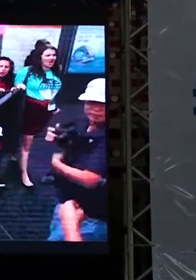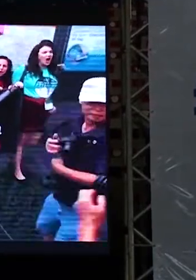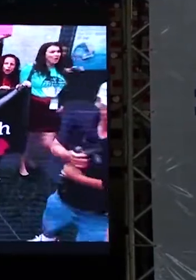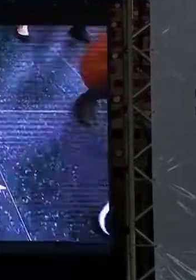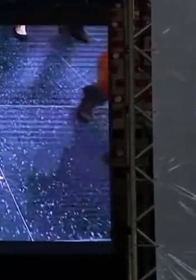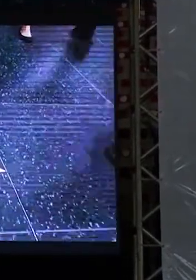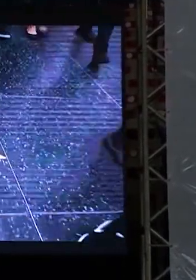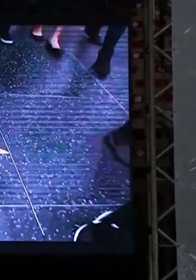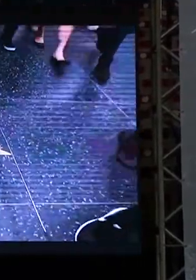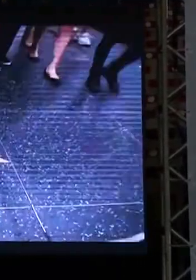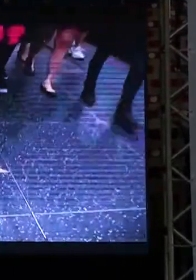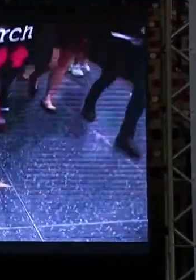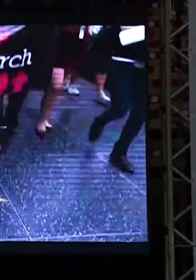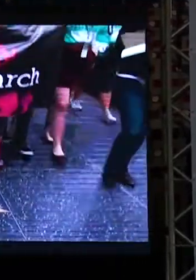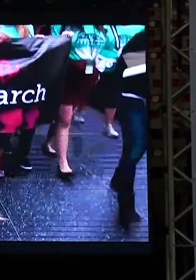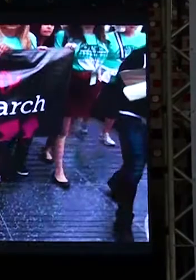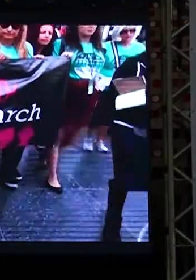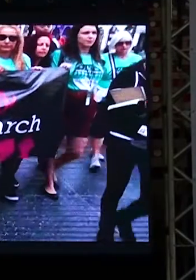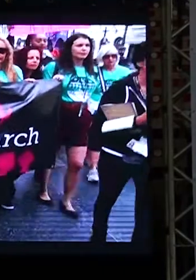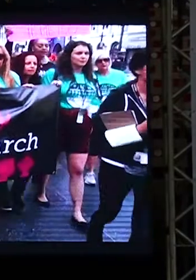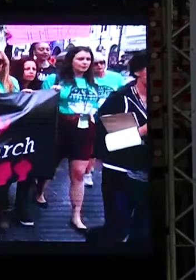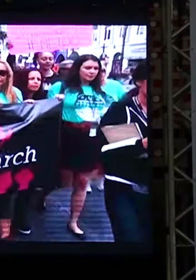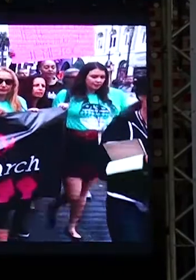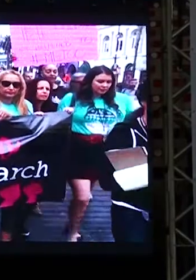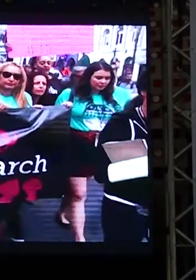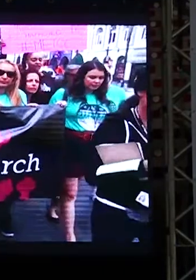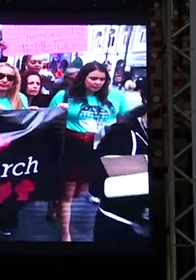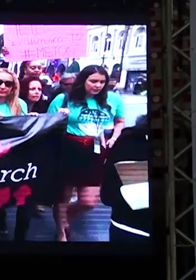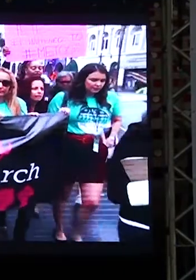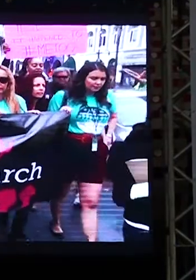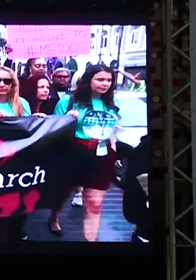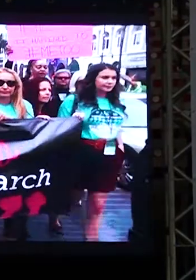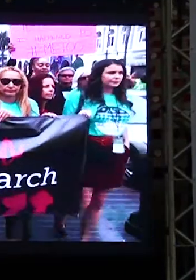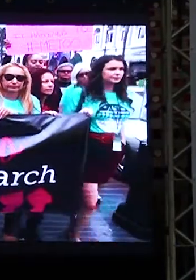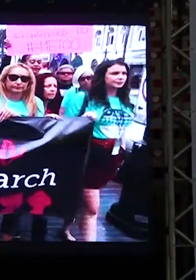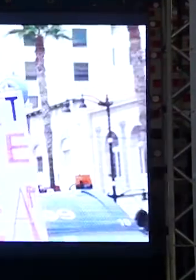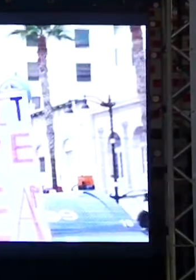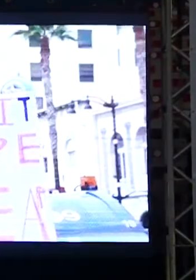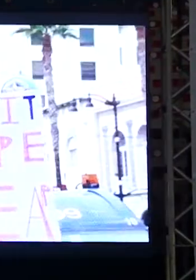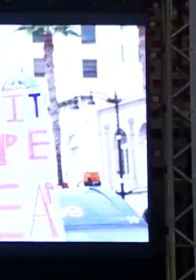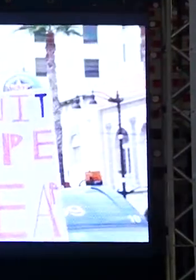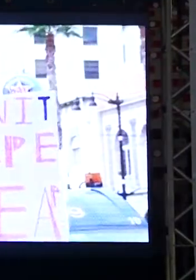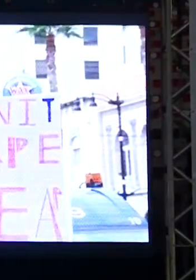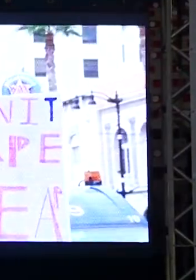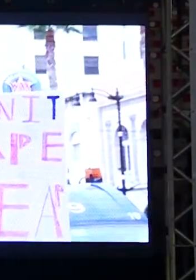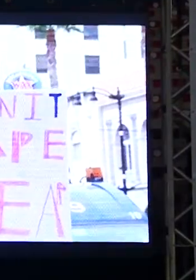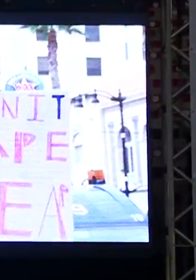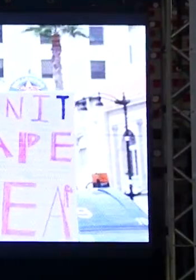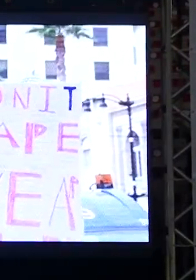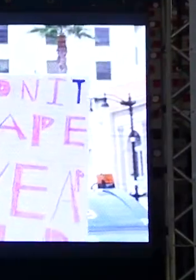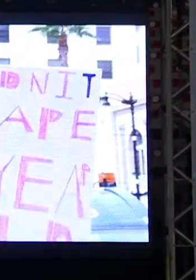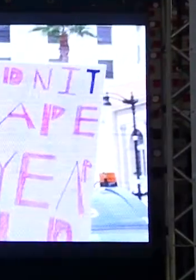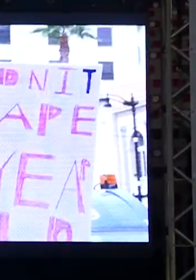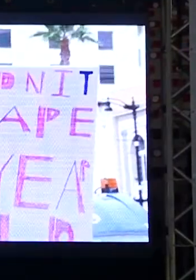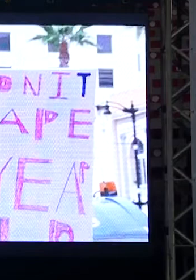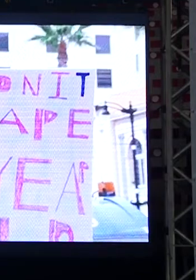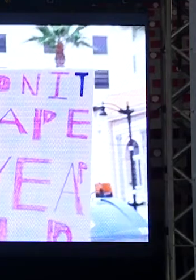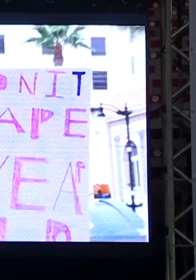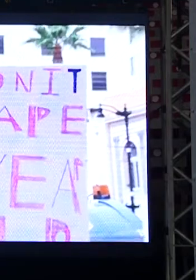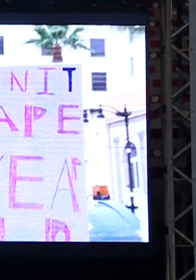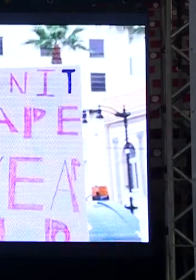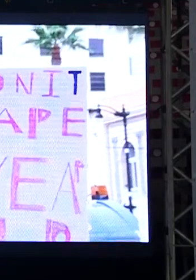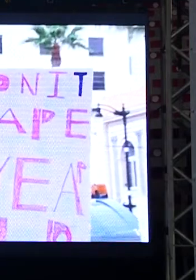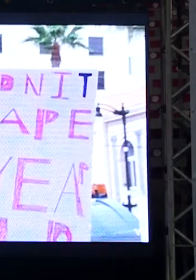acontece a festa de entrega das estatuetas do Oscar o grande prêmio da indústria cinematográfica americana a